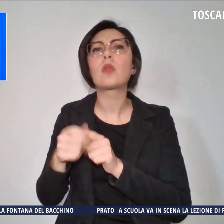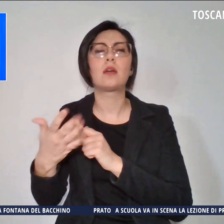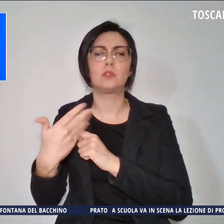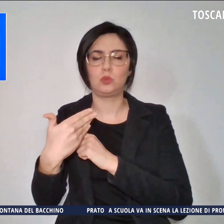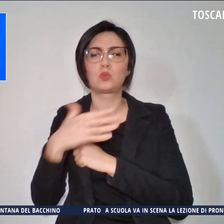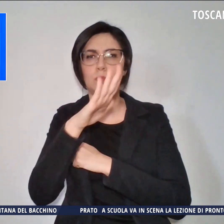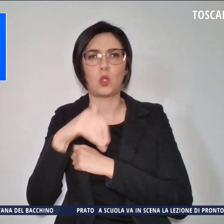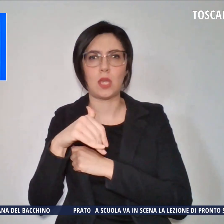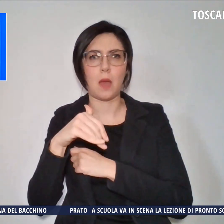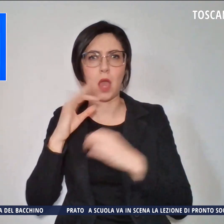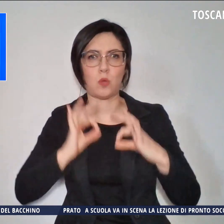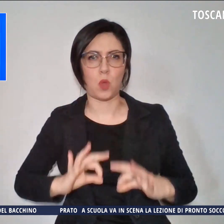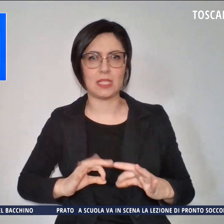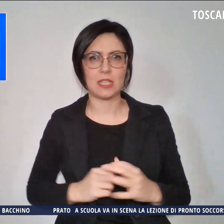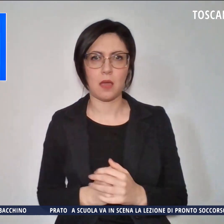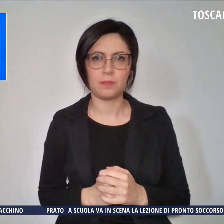la polizia.